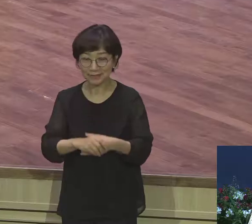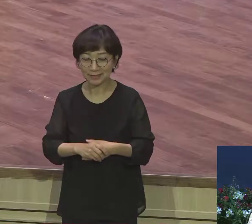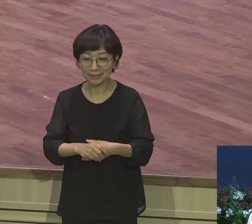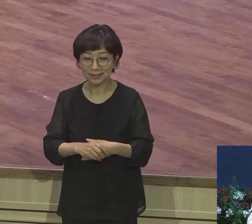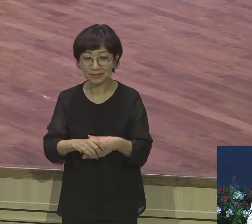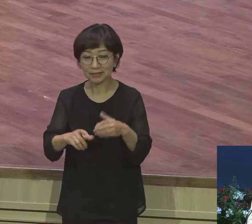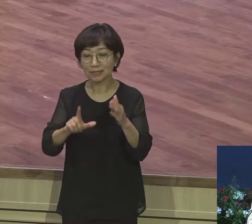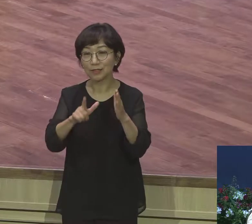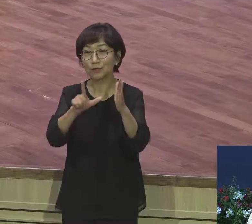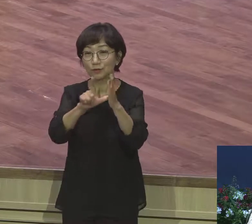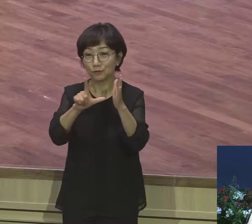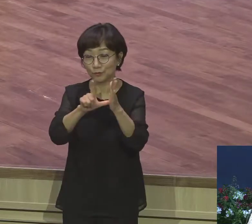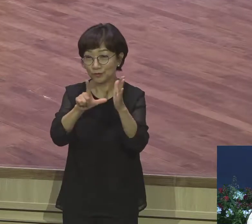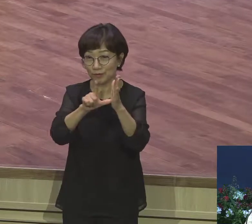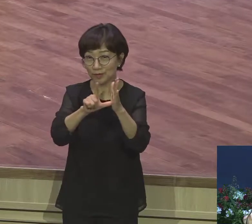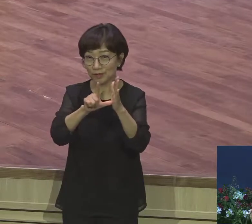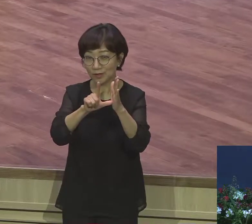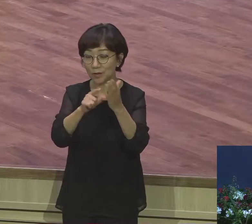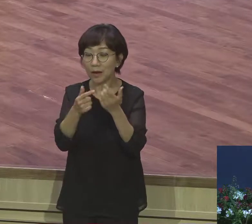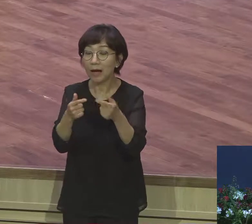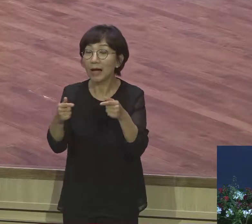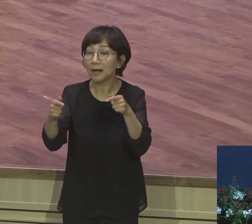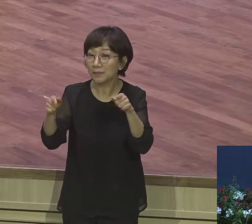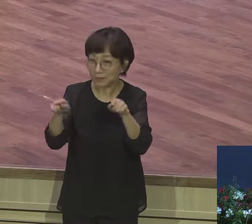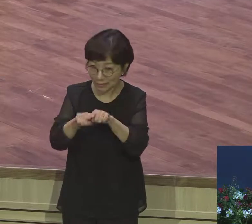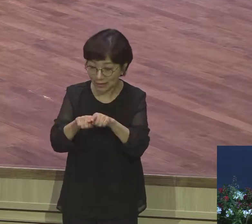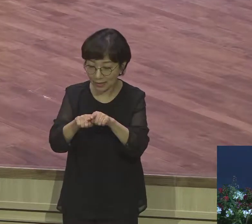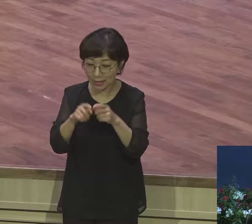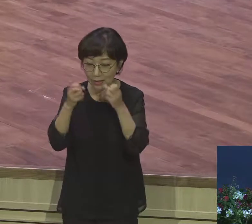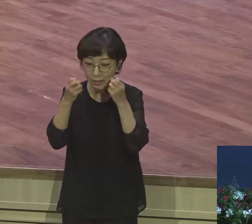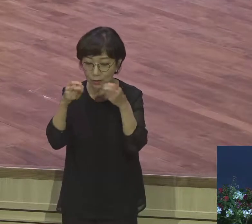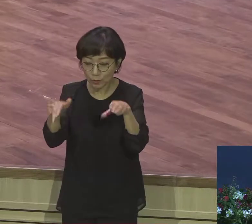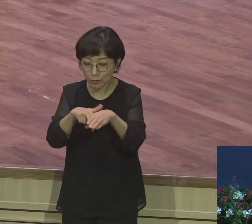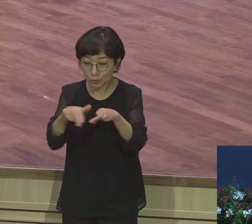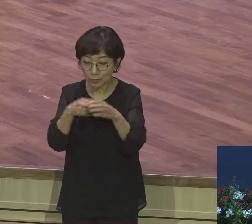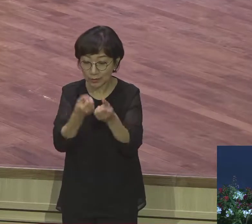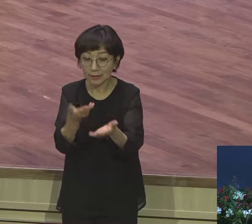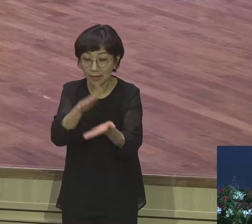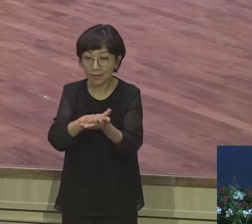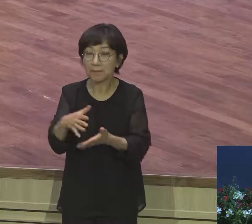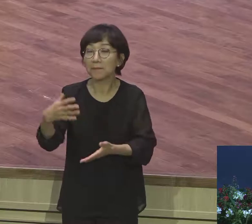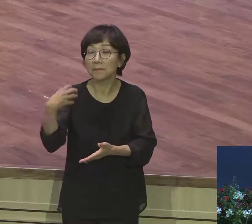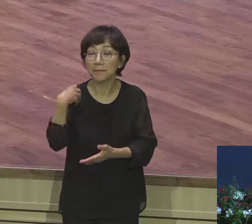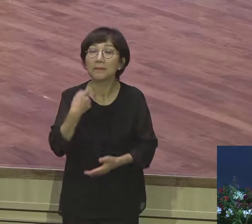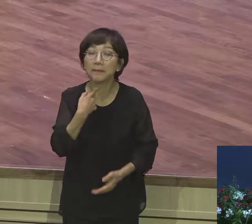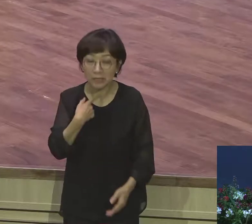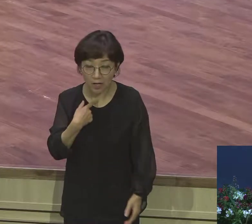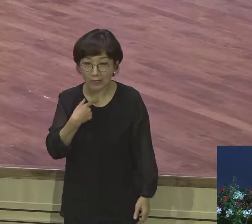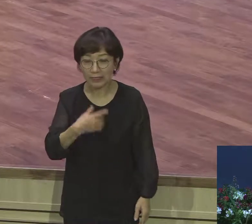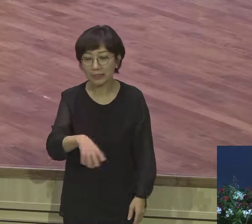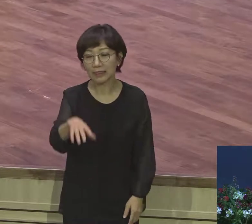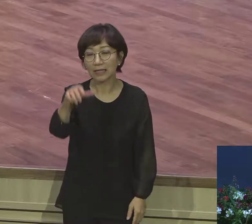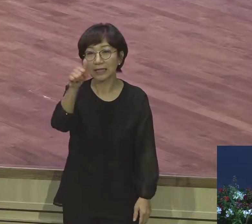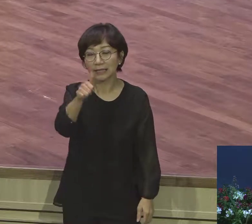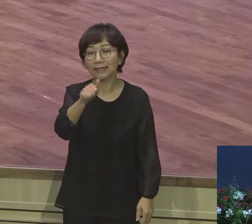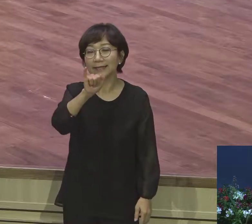종호개혁을 한 이 선봉에 섰던 인물이 필립 멜란히톤 이라는 분이 멜란히톤 분이